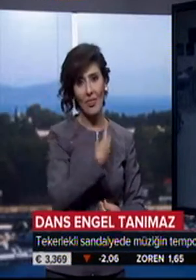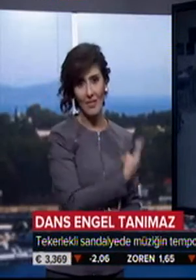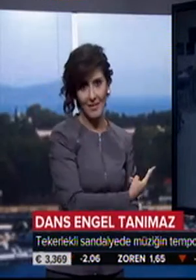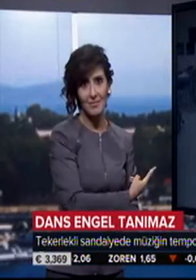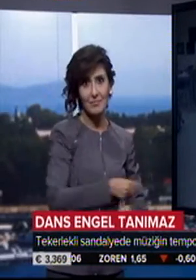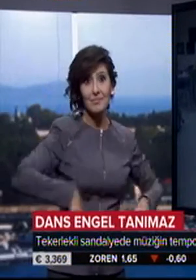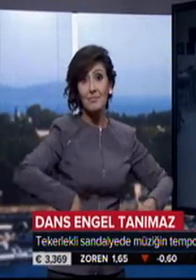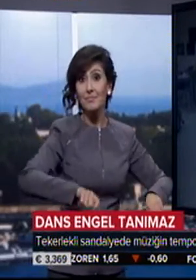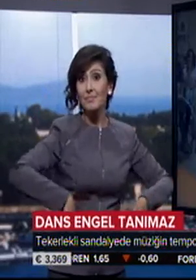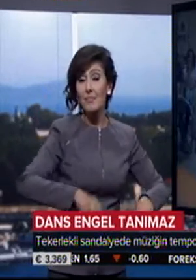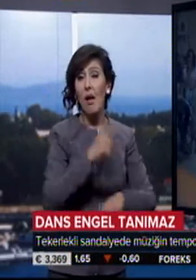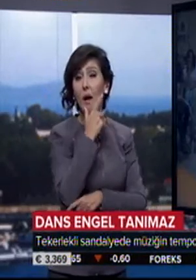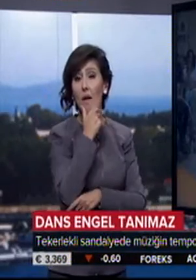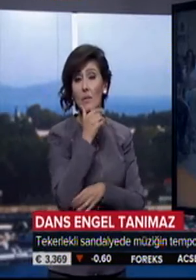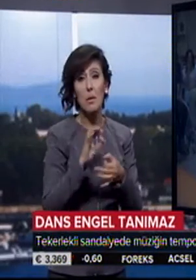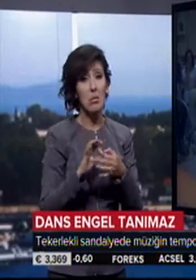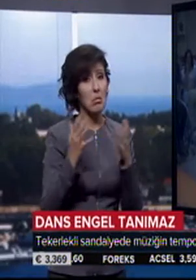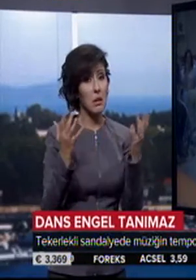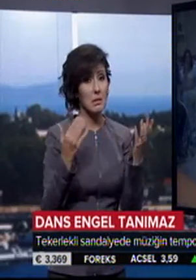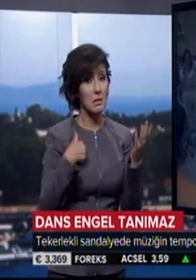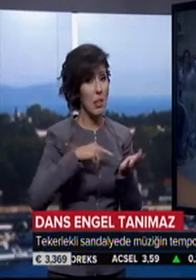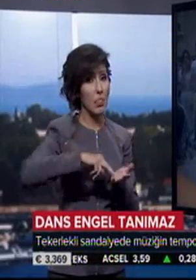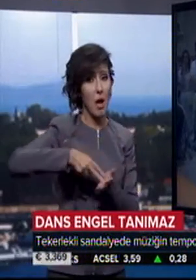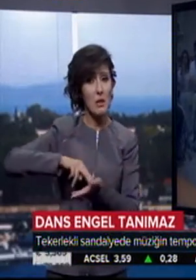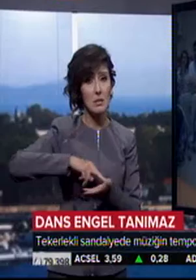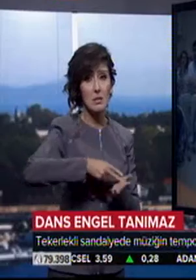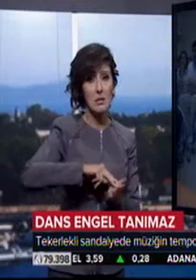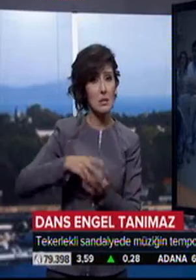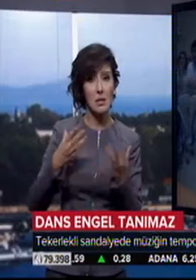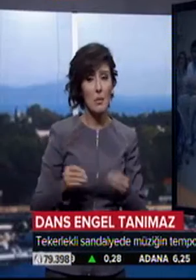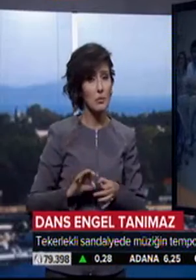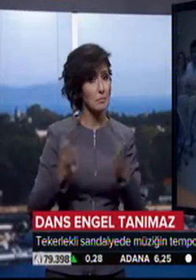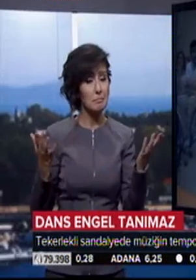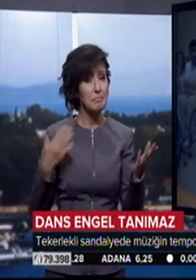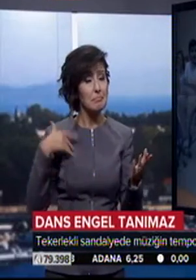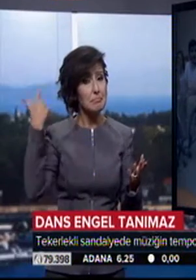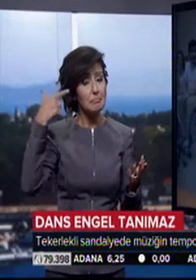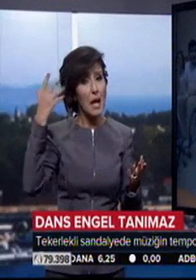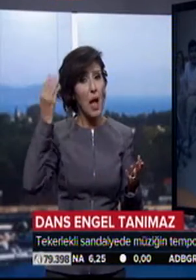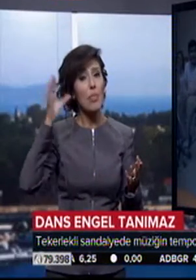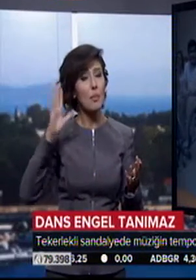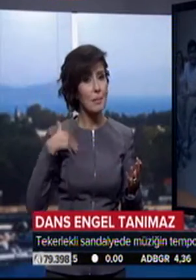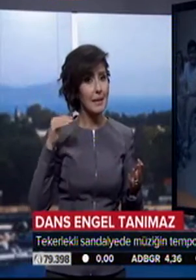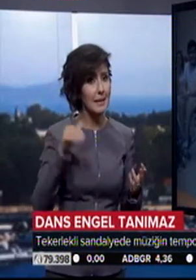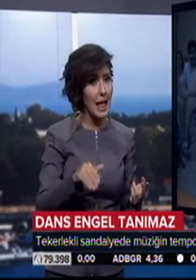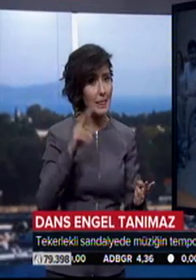Tekerlekli sandalye ile nasıl dans edilir hani onu bir türlü anlam veremedim ama geldim, tanıştım ve